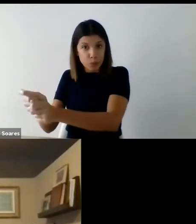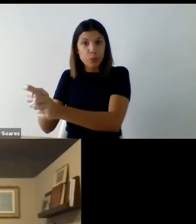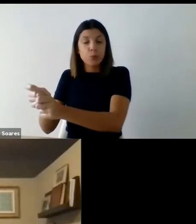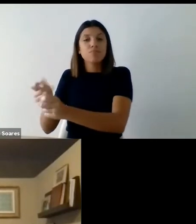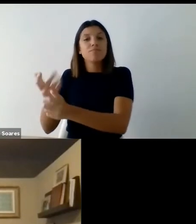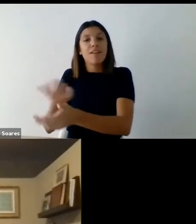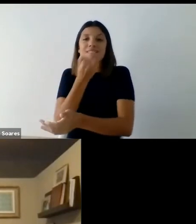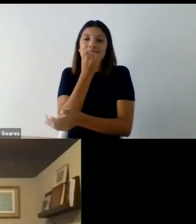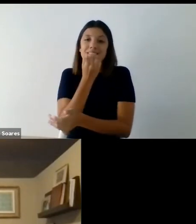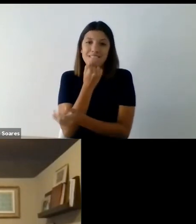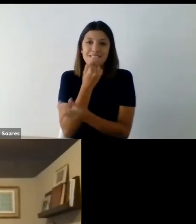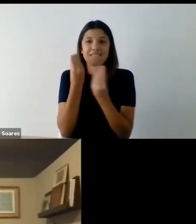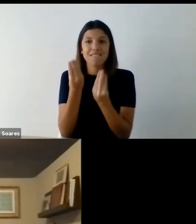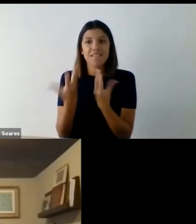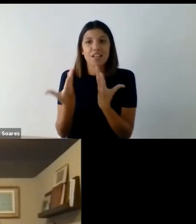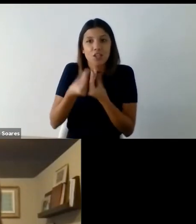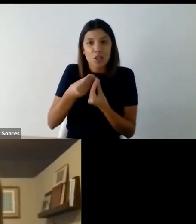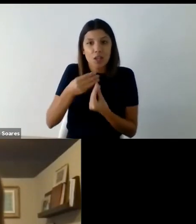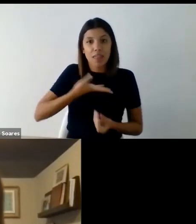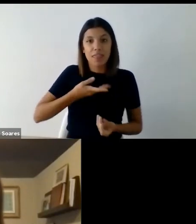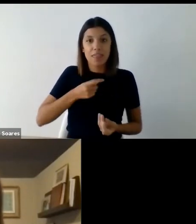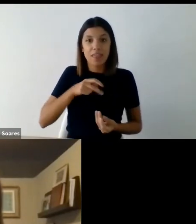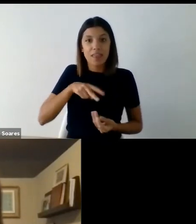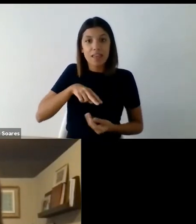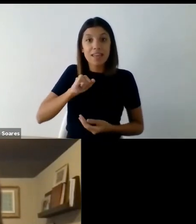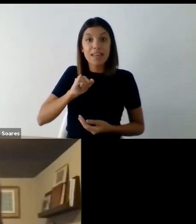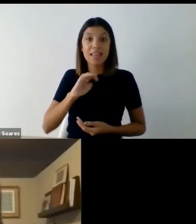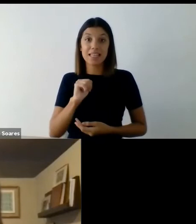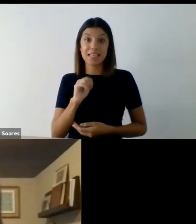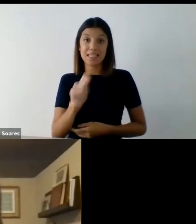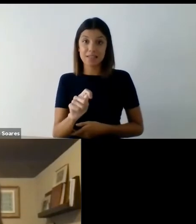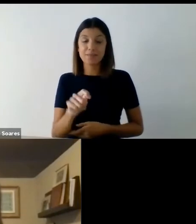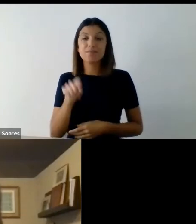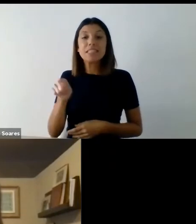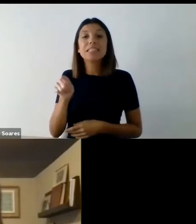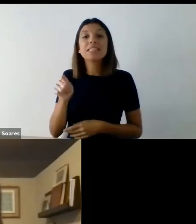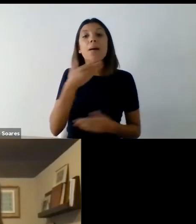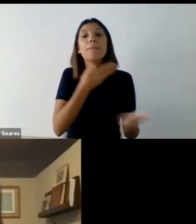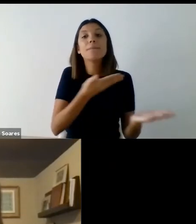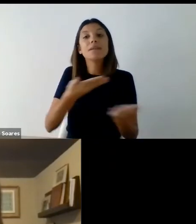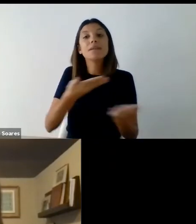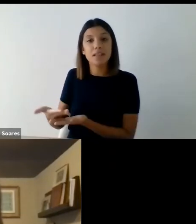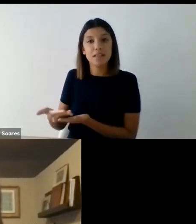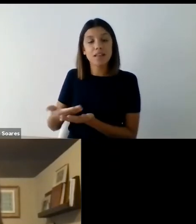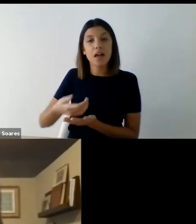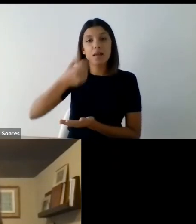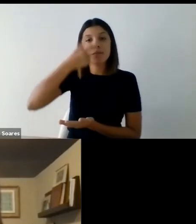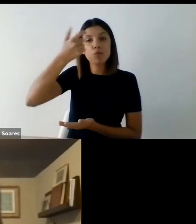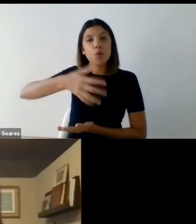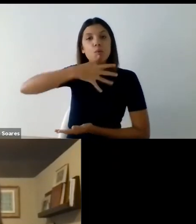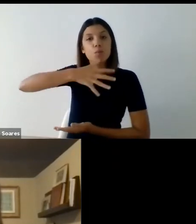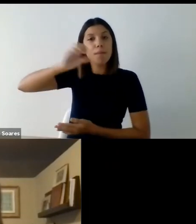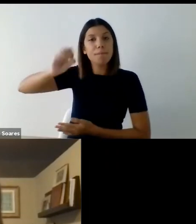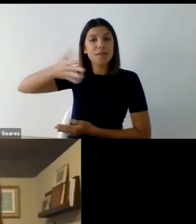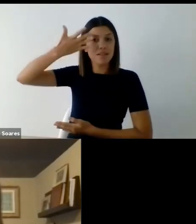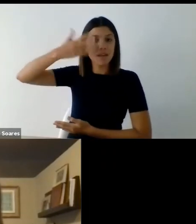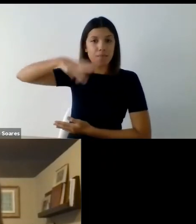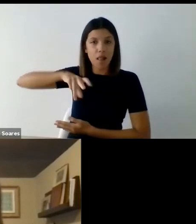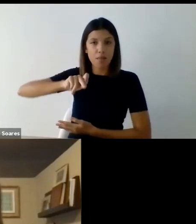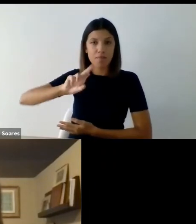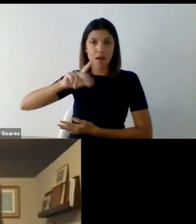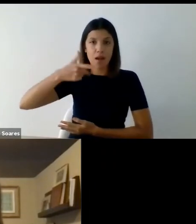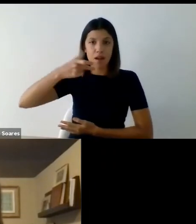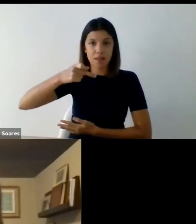prazer tê-la connosco hoje. Denise vai apresentar a nossa oradora principal, Marta Porto. Queremos